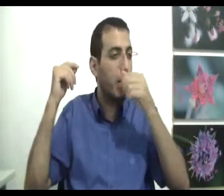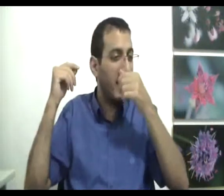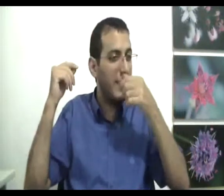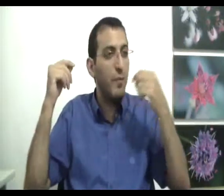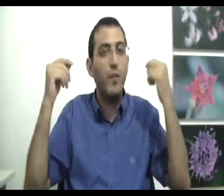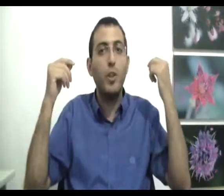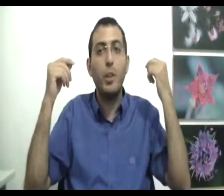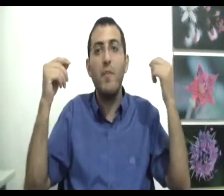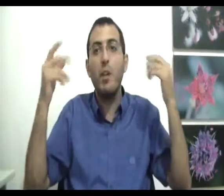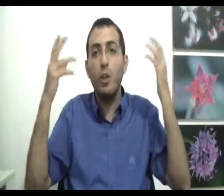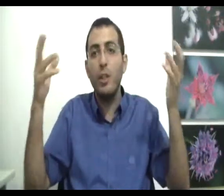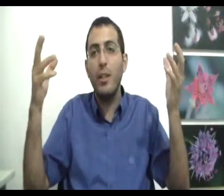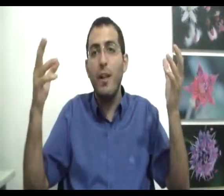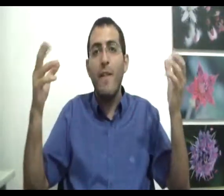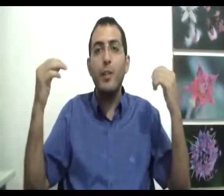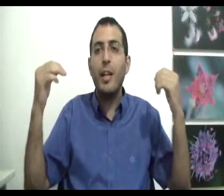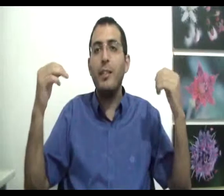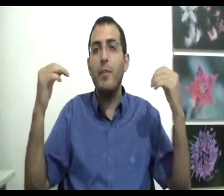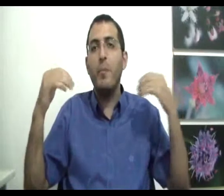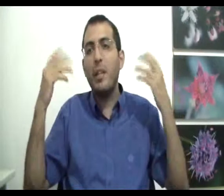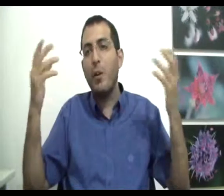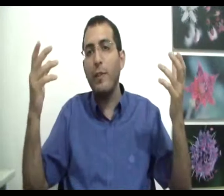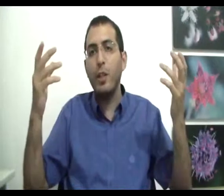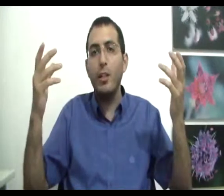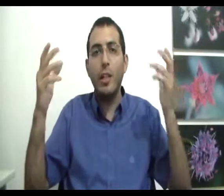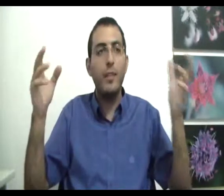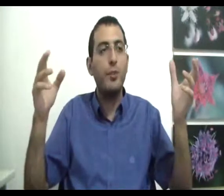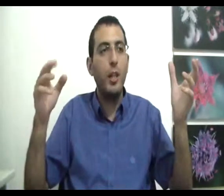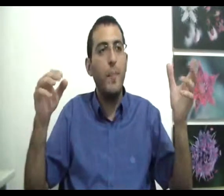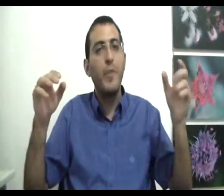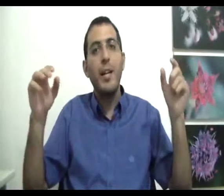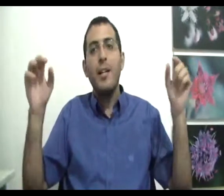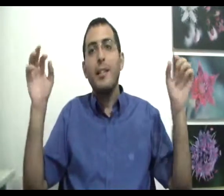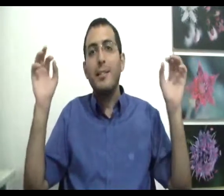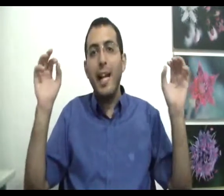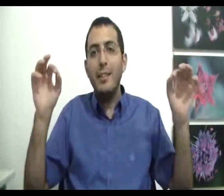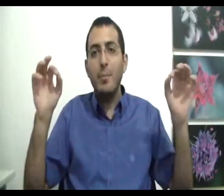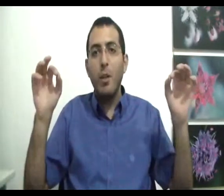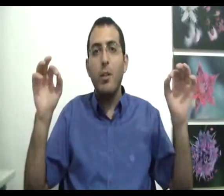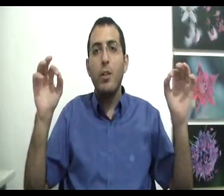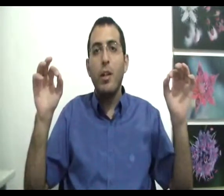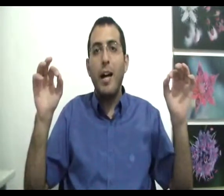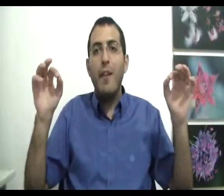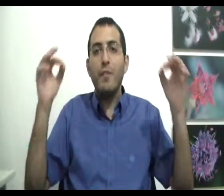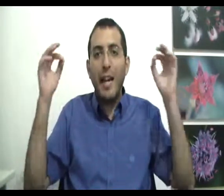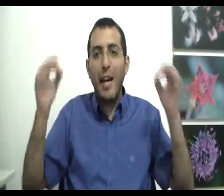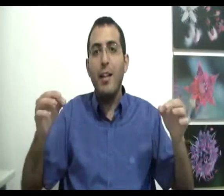שמביא עושר ושקשר מביא ביטחון נפשי, שקט נפשי זה עצמו הבטחה